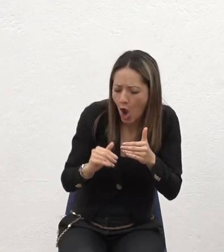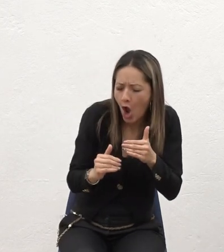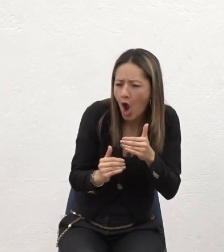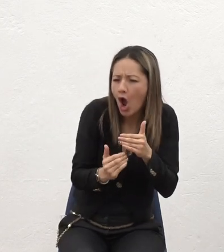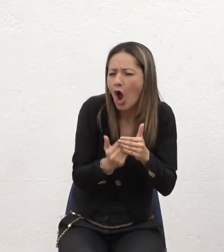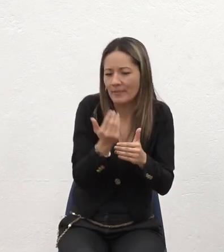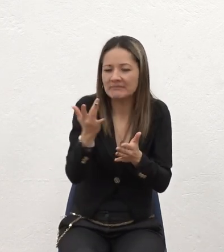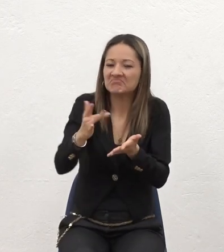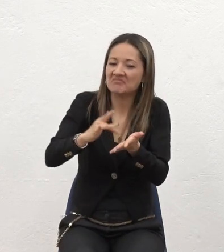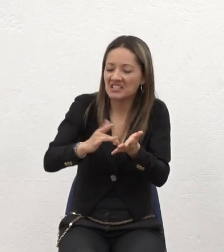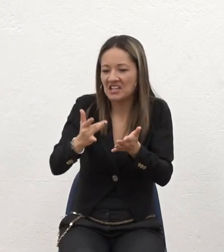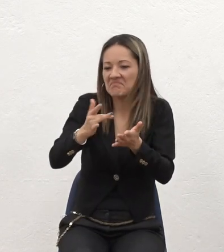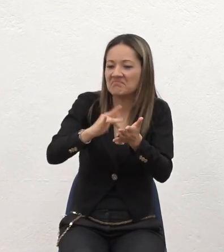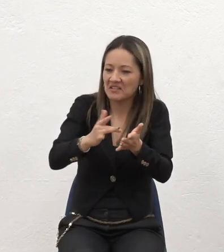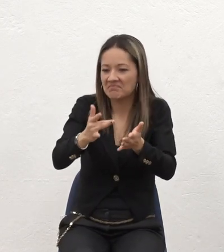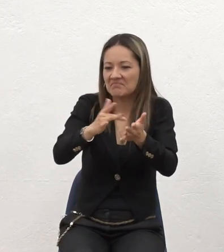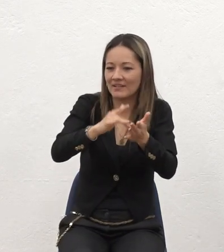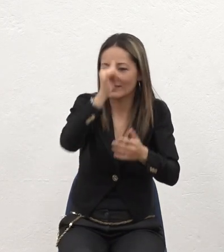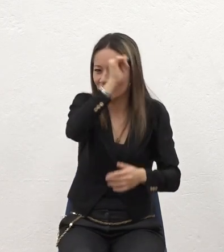regularidad Porque como la palabra No llega vacía